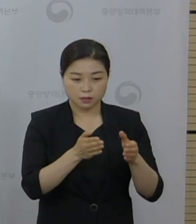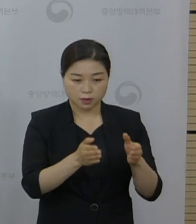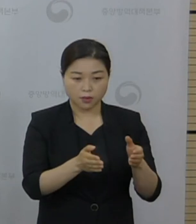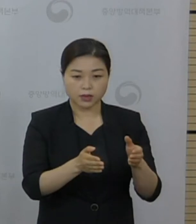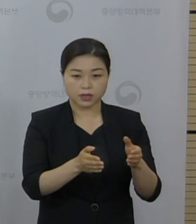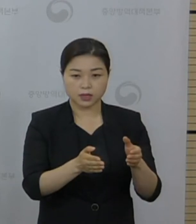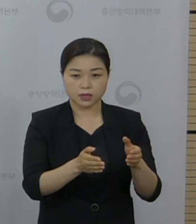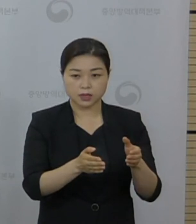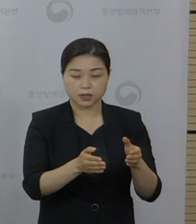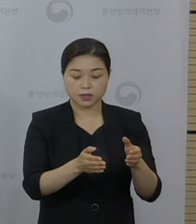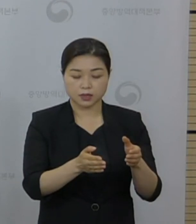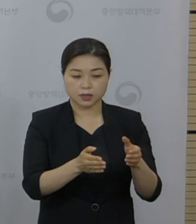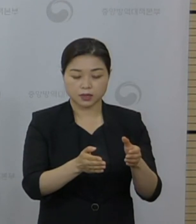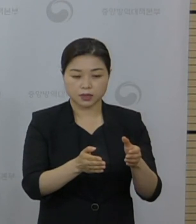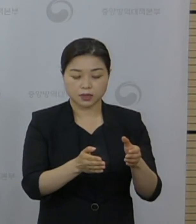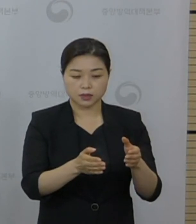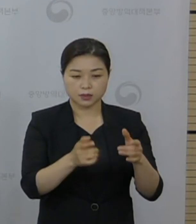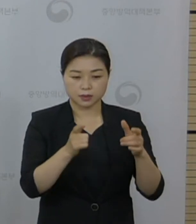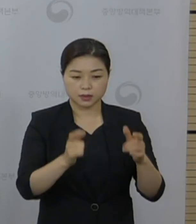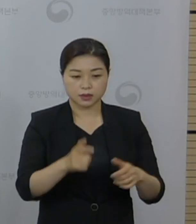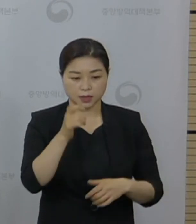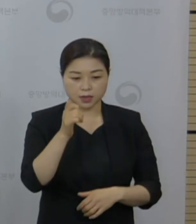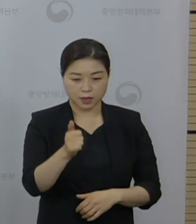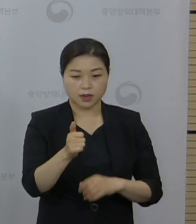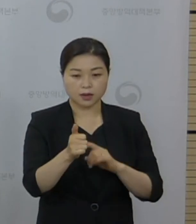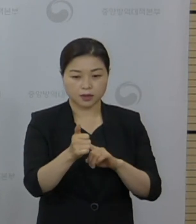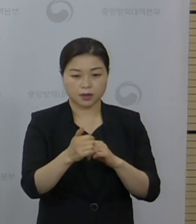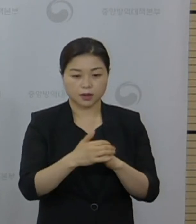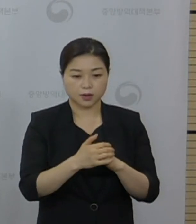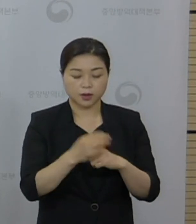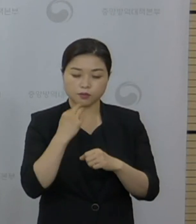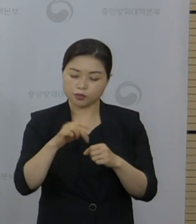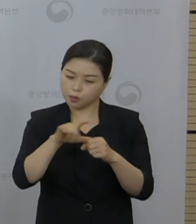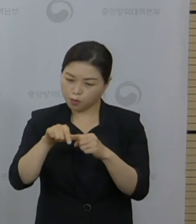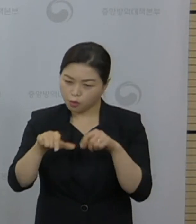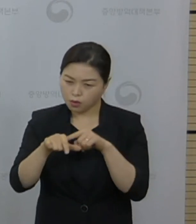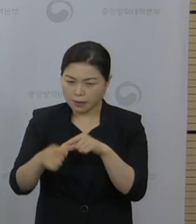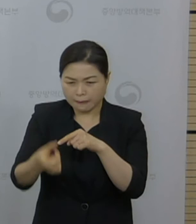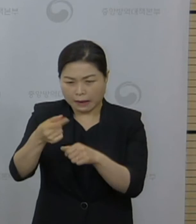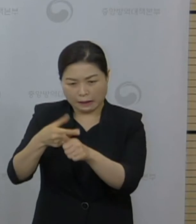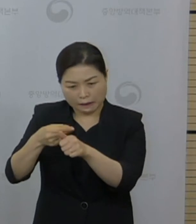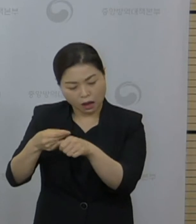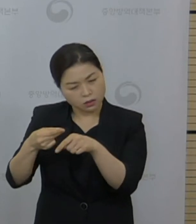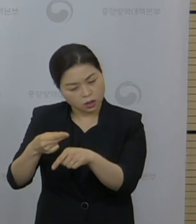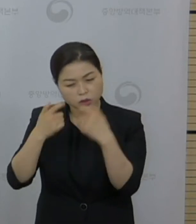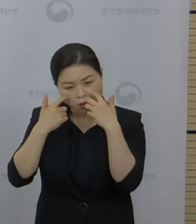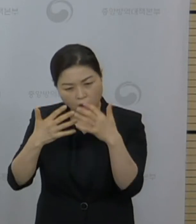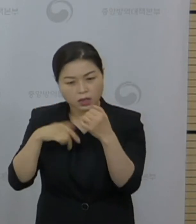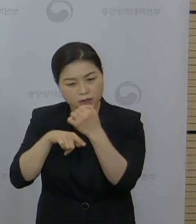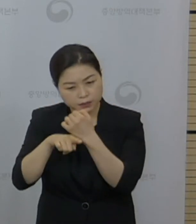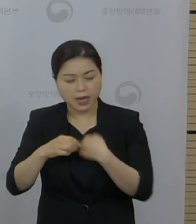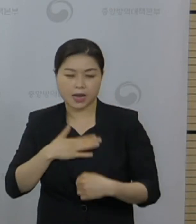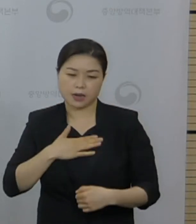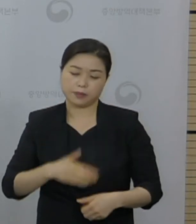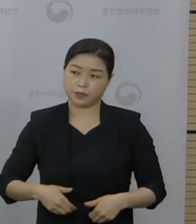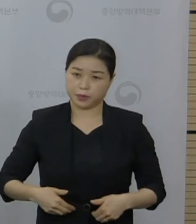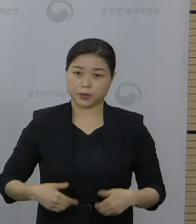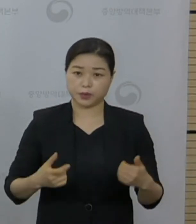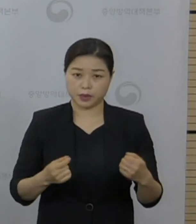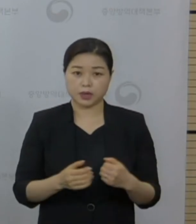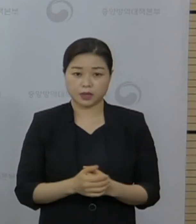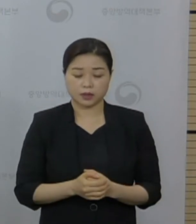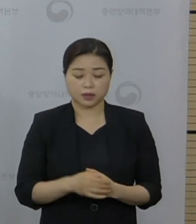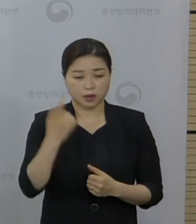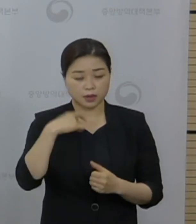대한 권위 부분은 정확한 워딩을 확인할 필요가 있을 것 같고요. 오전 중대본 브리핑